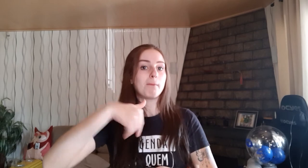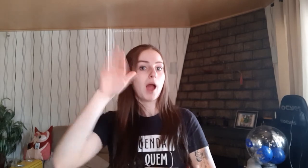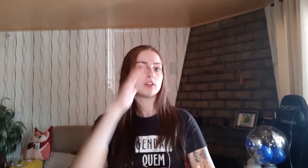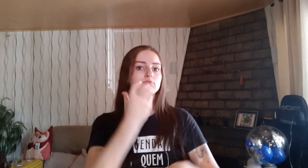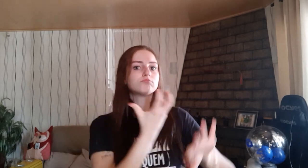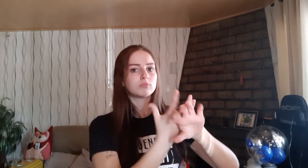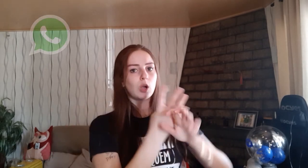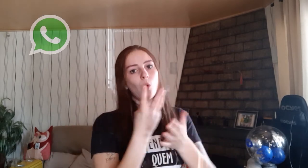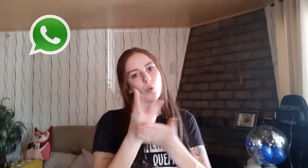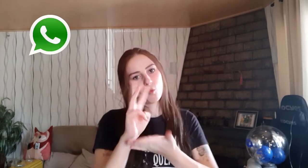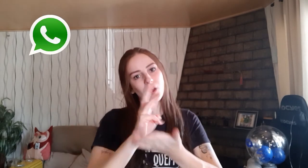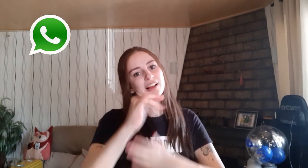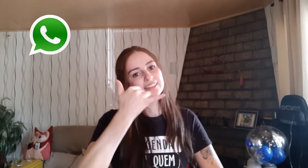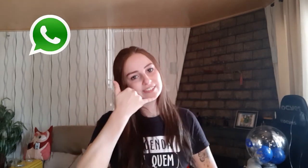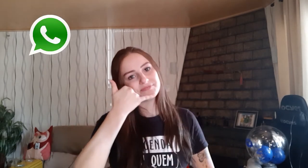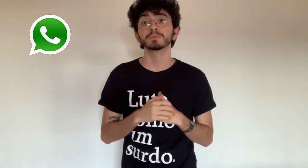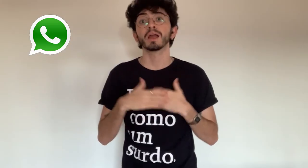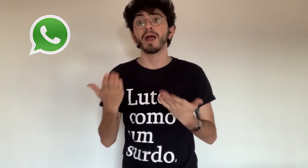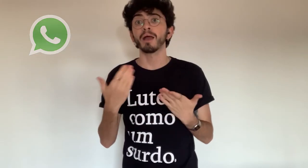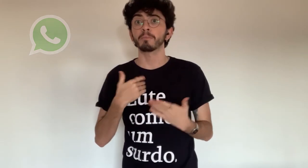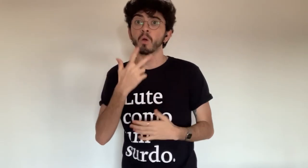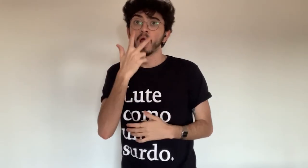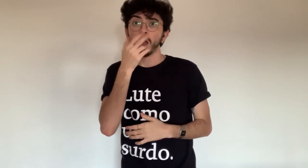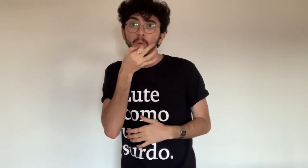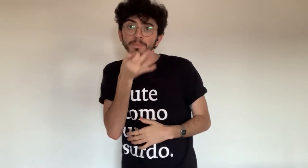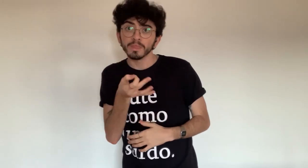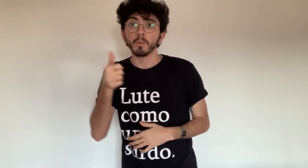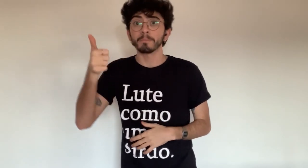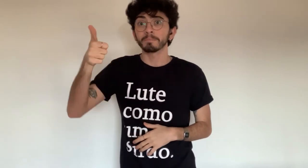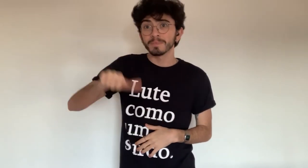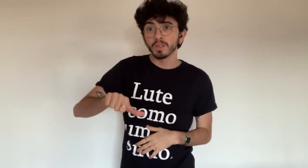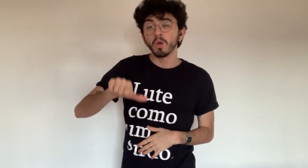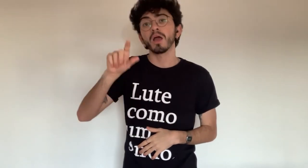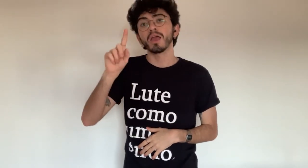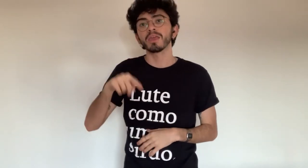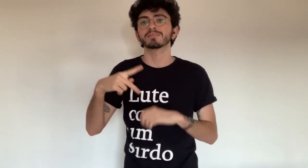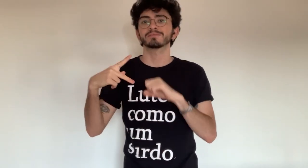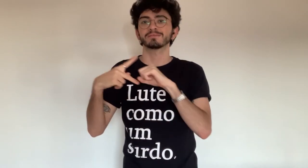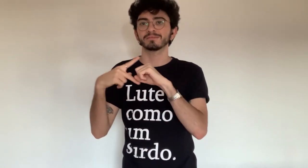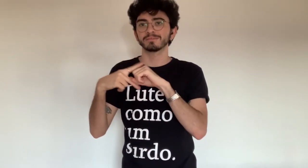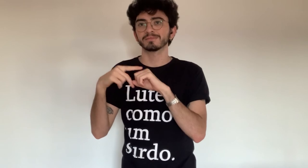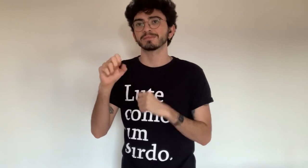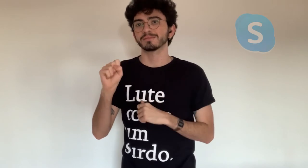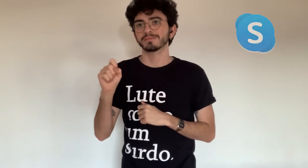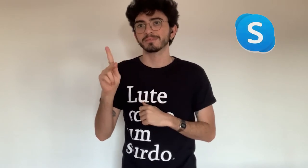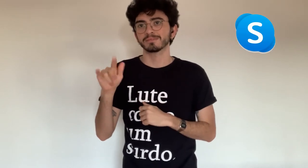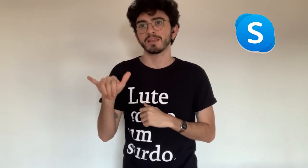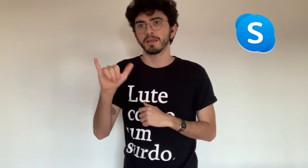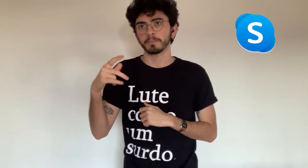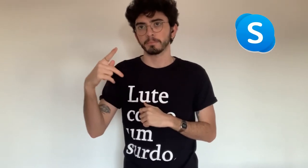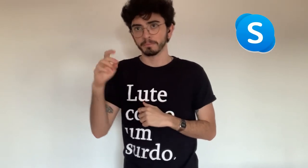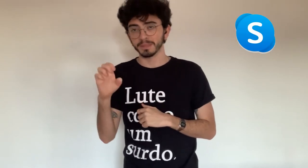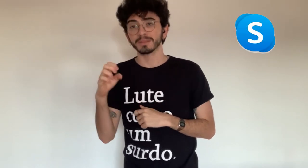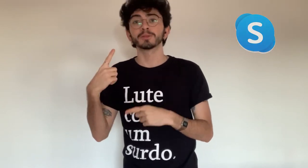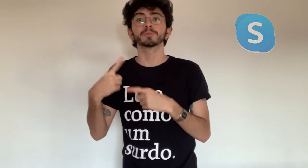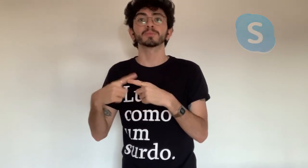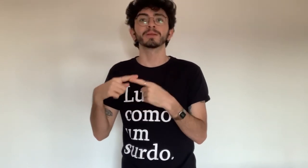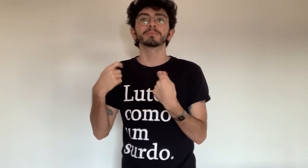chamadas mais pelo WhatsApp Gabriel Isaac na minha opinião a pior plataforma é o Skype porque para acessar é